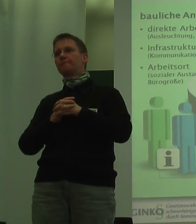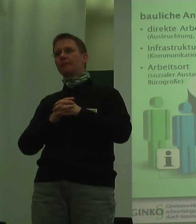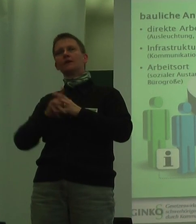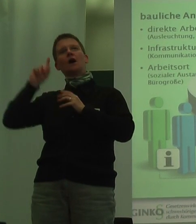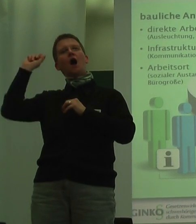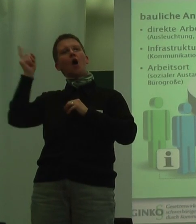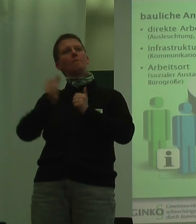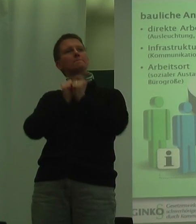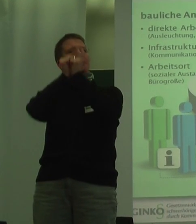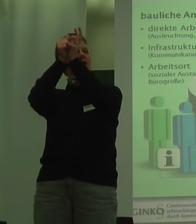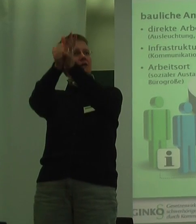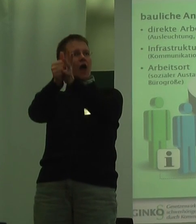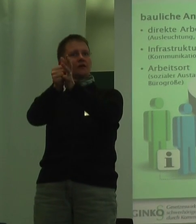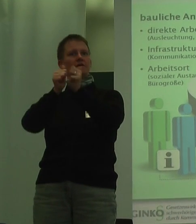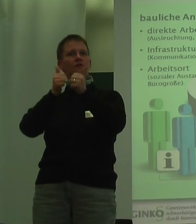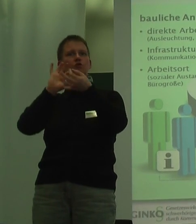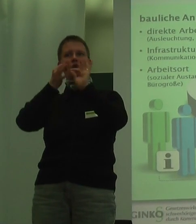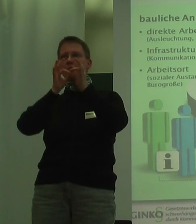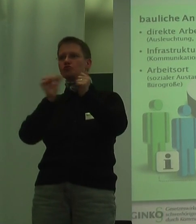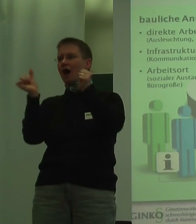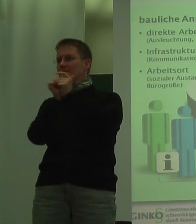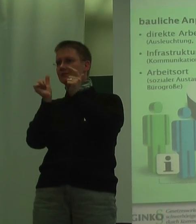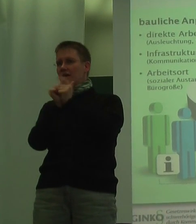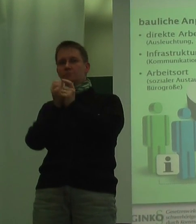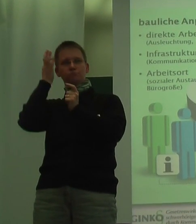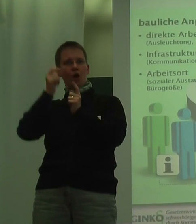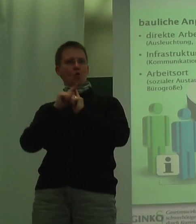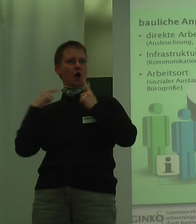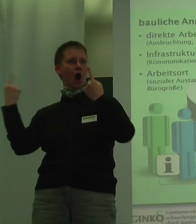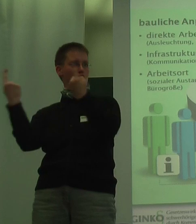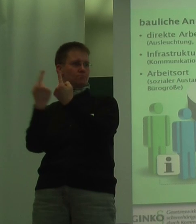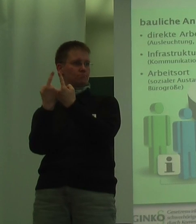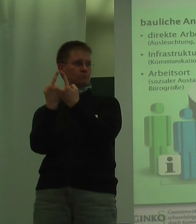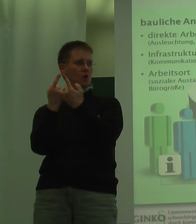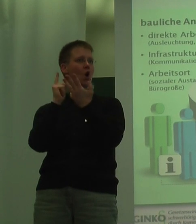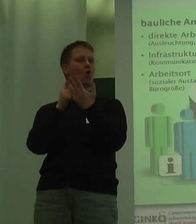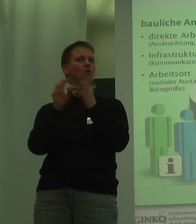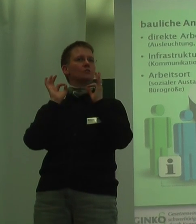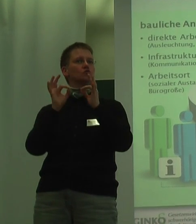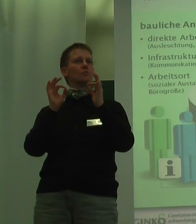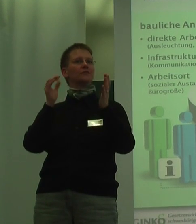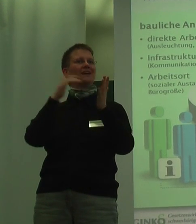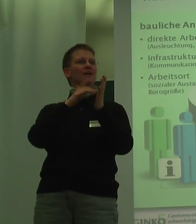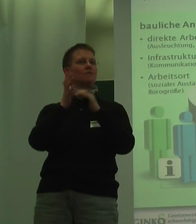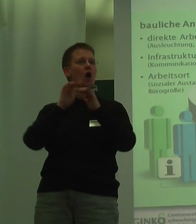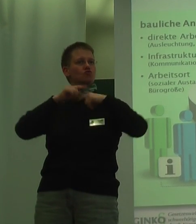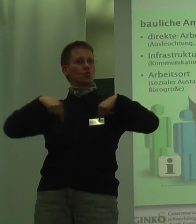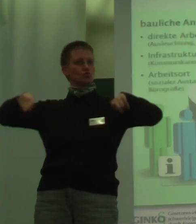begleitende Hilfe wie Läumische und Assistenzen im gemütlichen Raum und eine gewisse Infrastruktur, um die